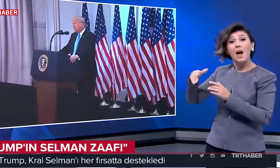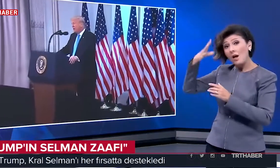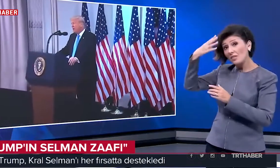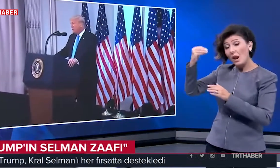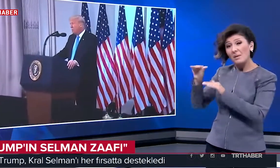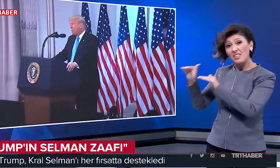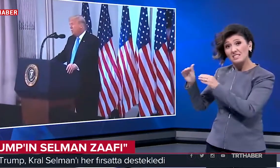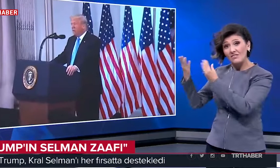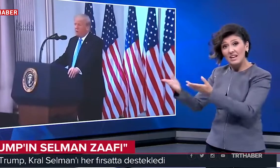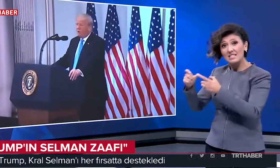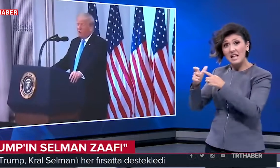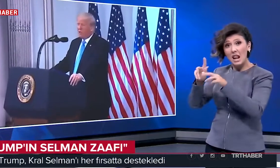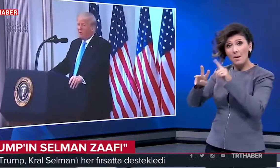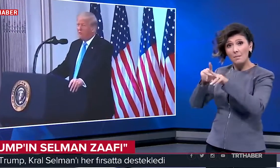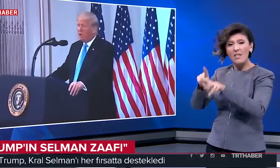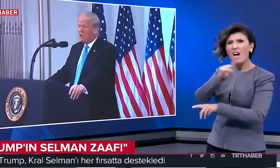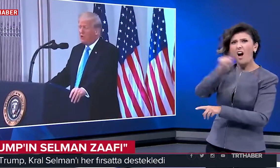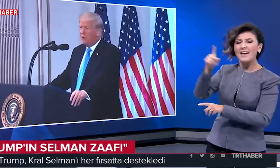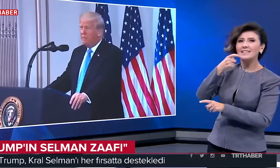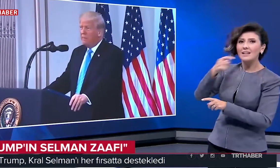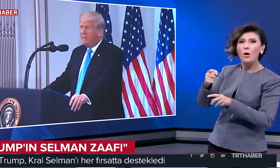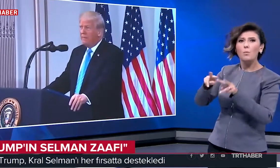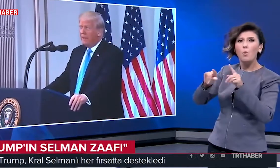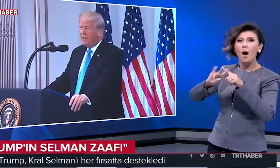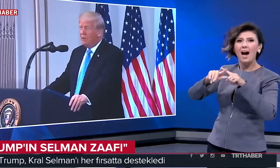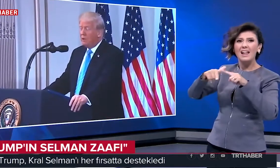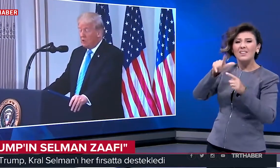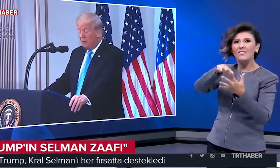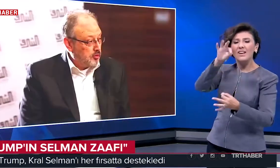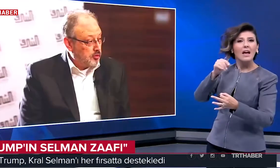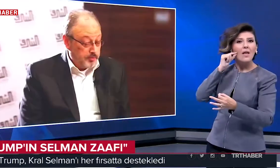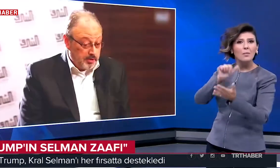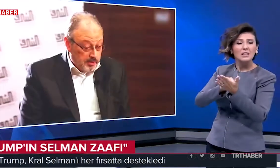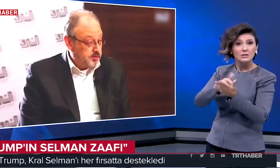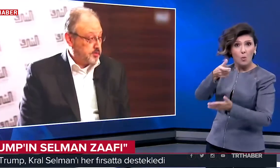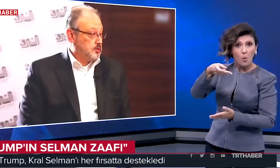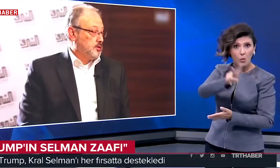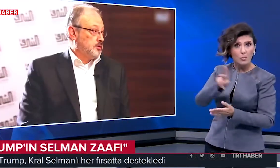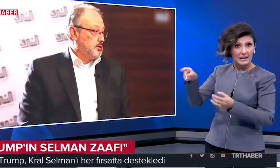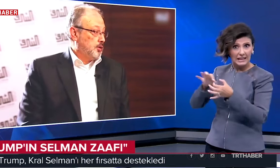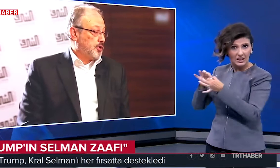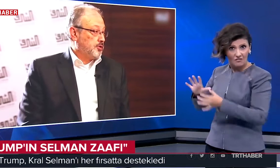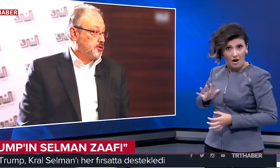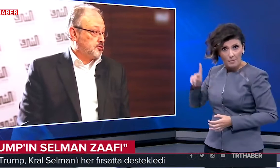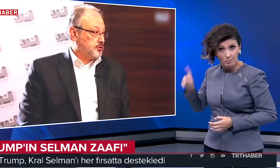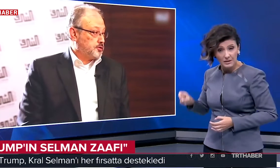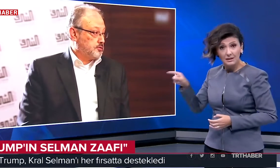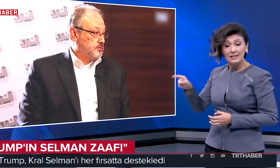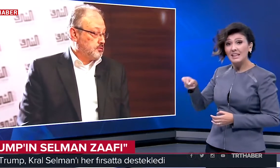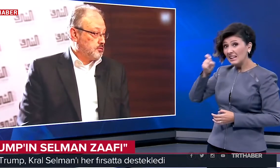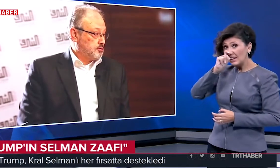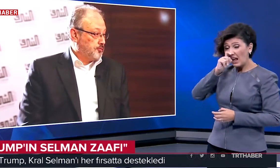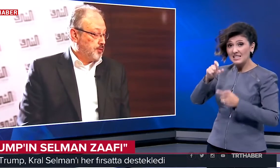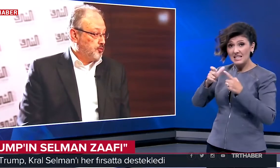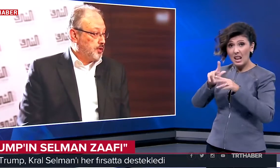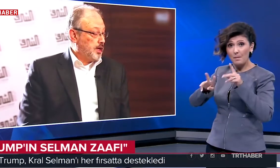'ın, Kral Selman'a karşı bir muhalif olan Kaşıkçı'nın öldürülmesinde katkısı olup olmadığı sorgulandı. Trump'ın, Kral Selman'a istediği her şeyi